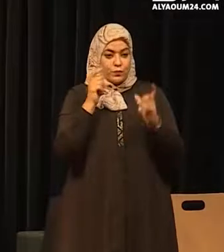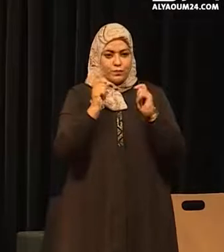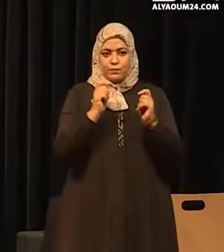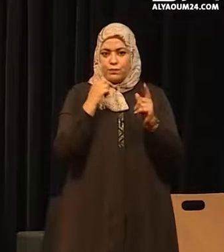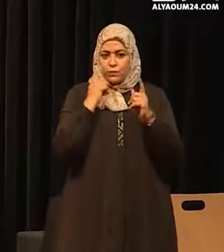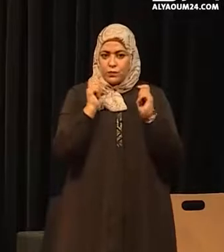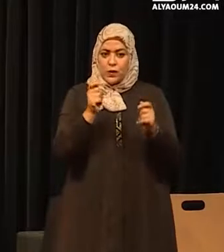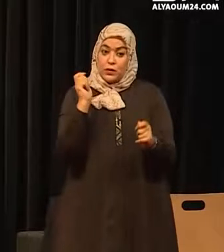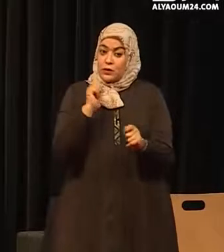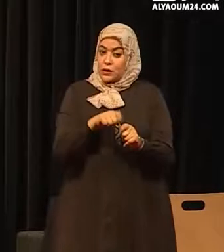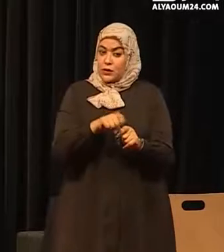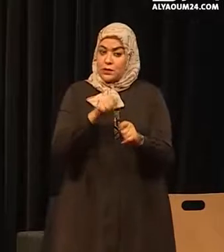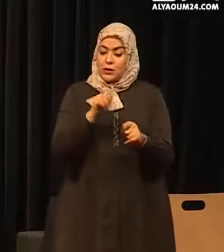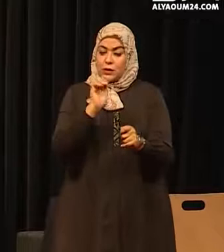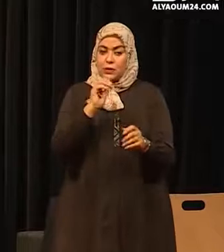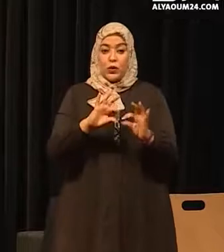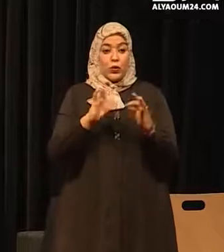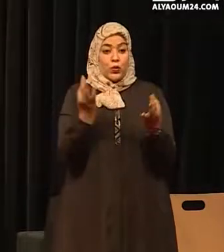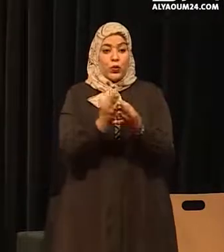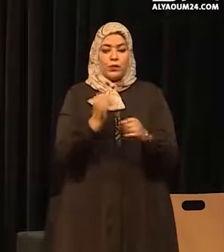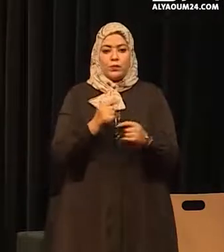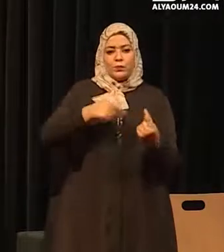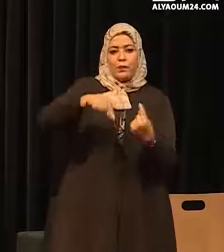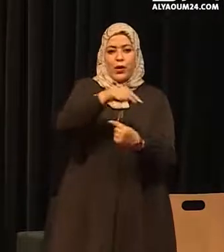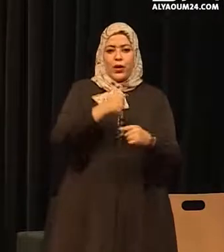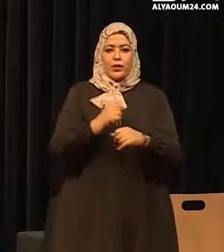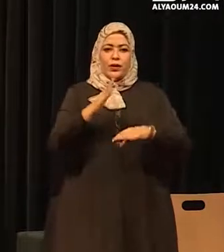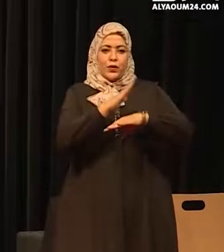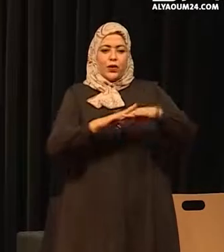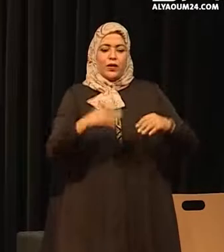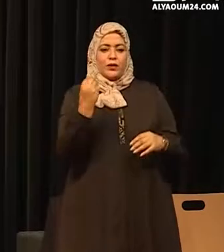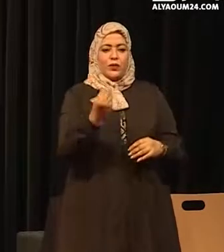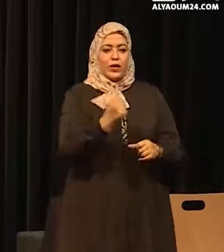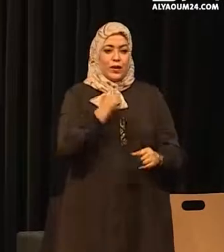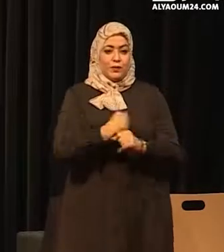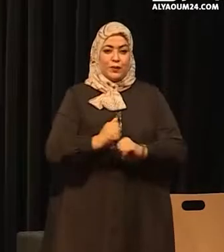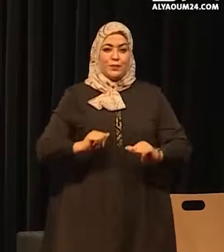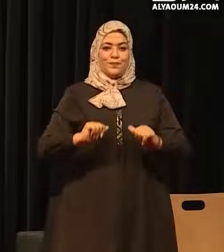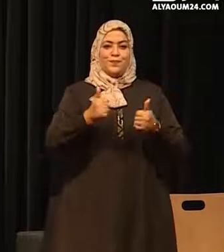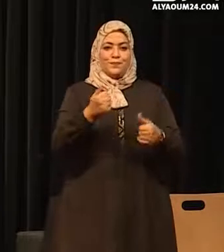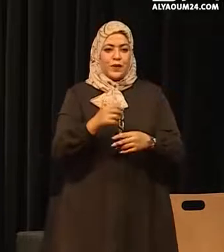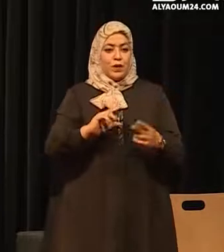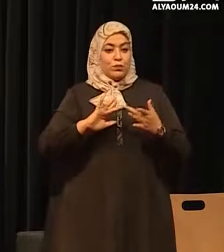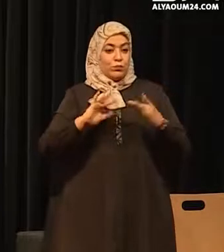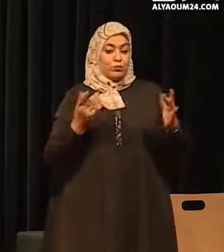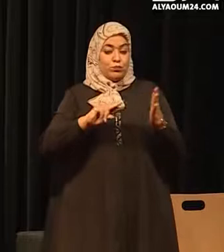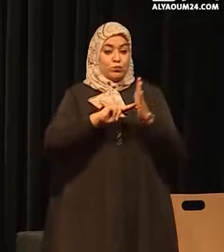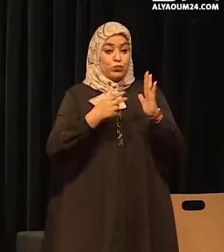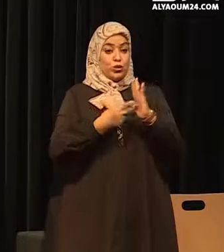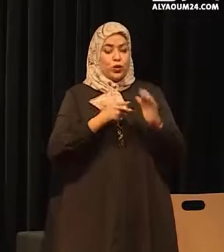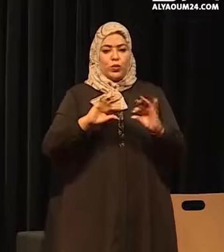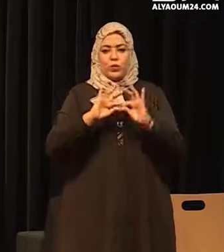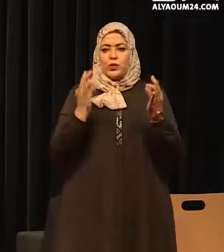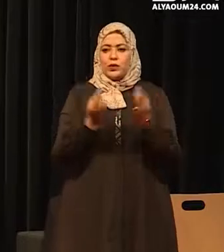ووعيا منا بأهمية الأسرة ودورها المحوري في حماية الطفولة نعمل على برورة مشروع سياسة